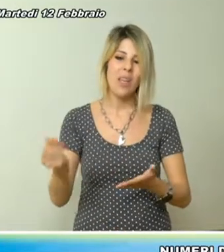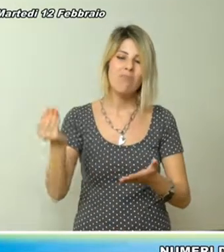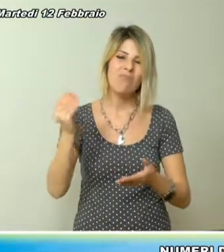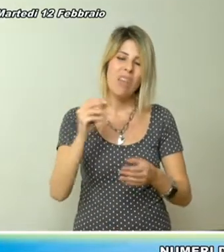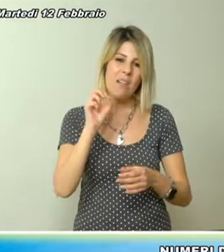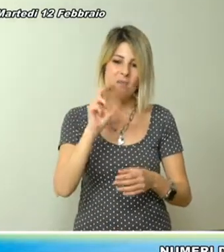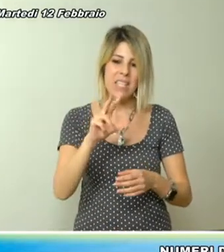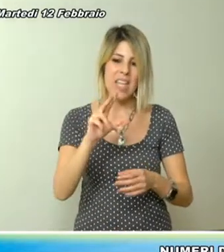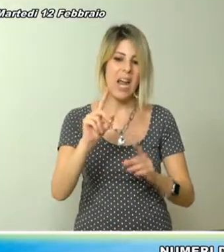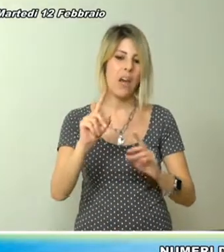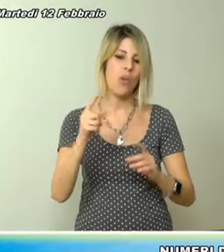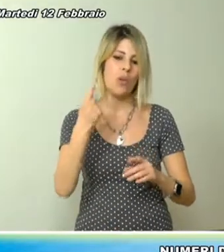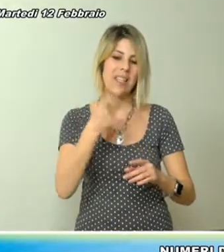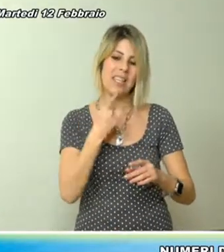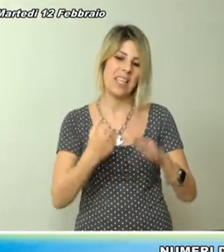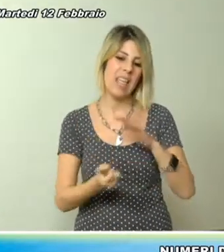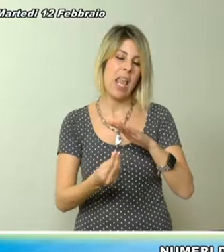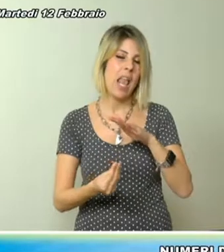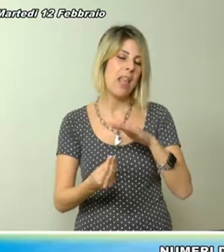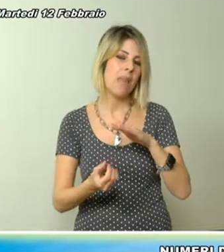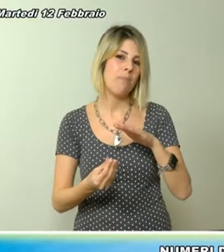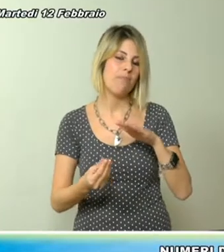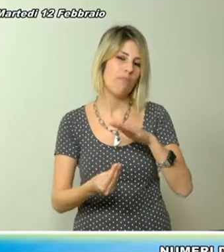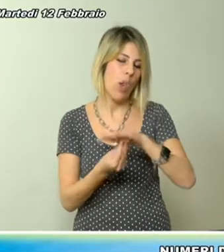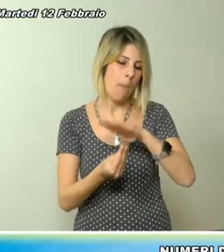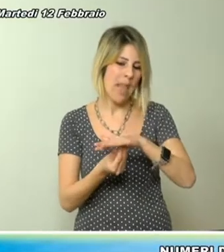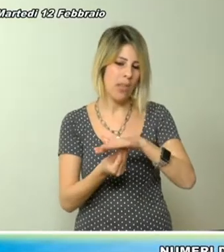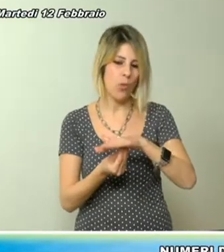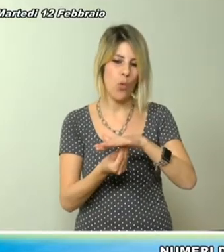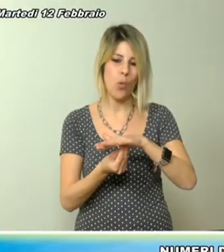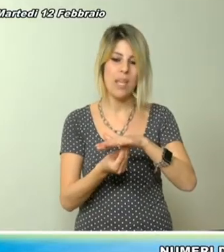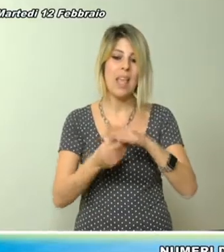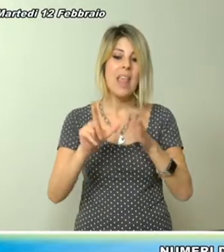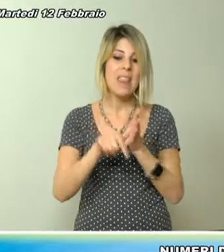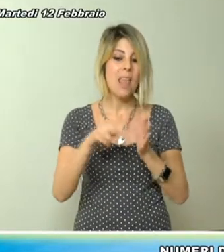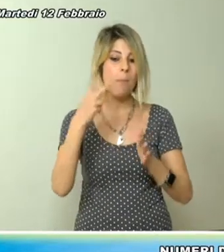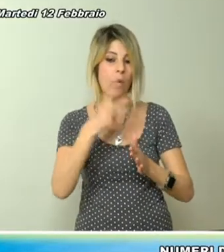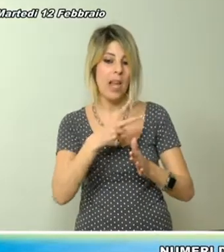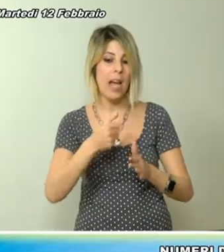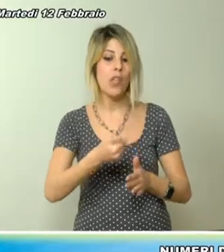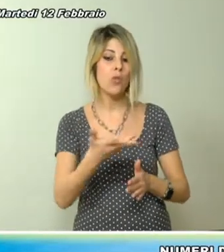che aggiorneranno gli addetti in tempo reale sul numero degli spettatori presenti.